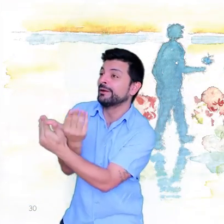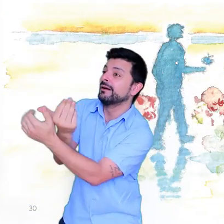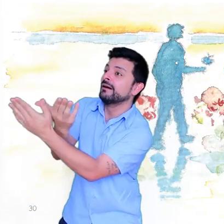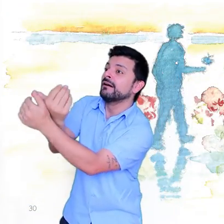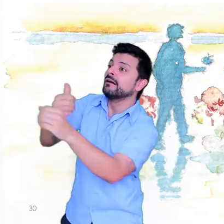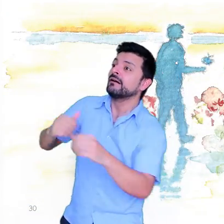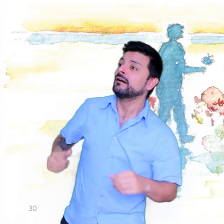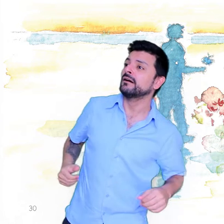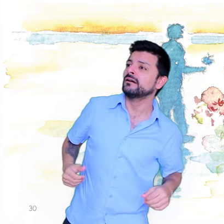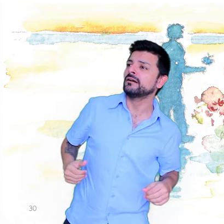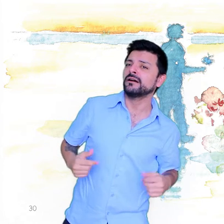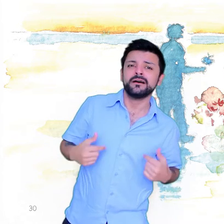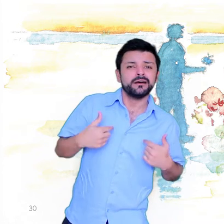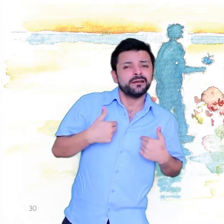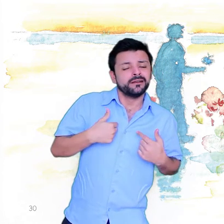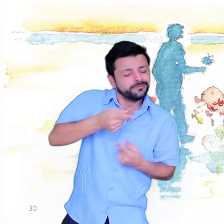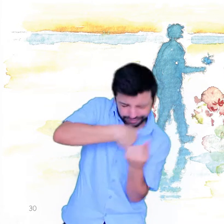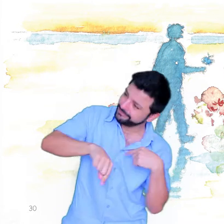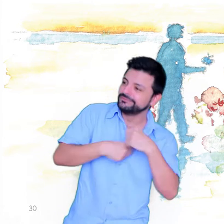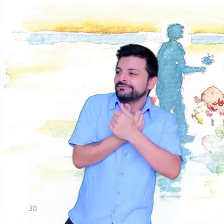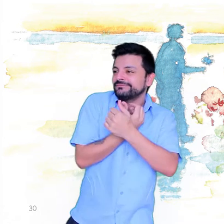Quero ir embora Com as borboletas